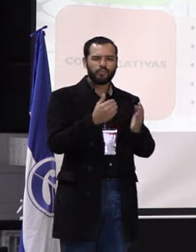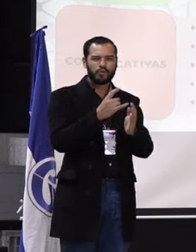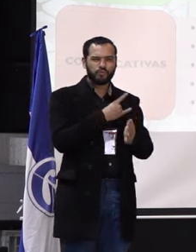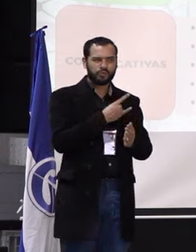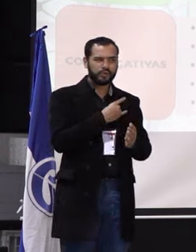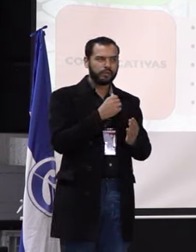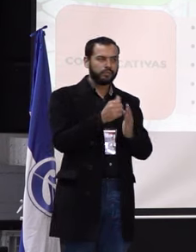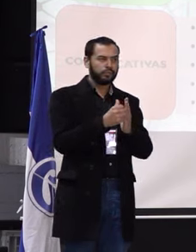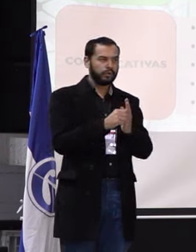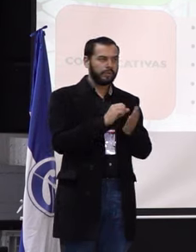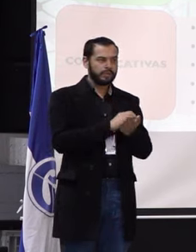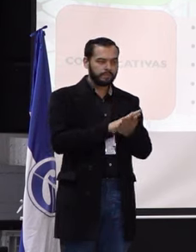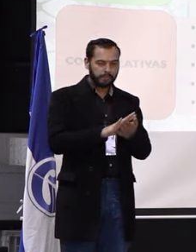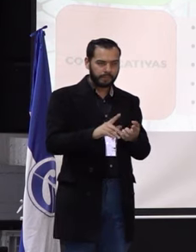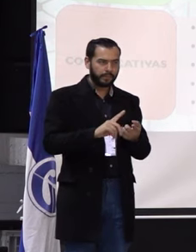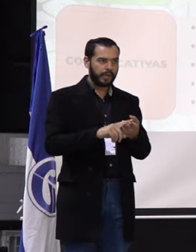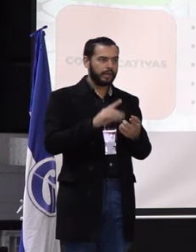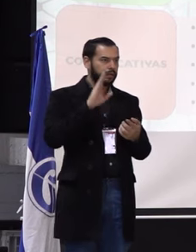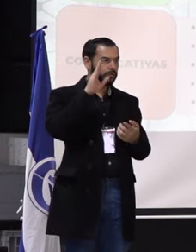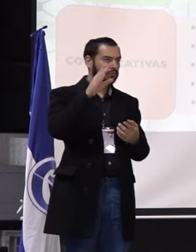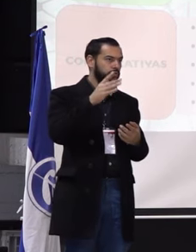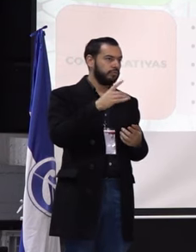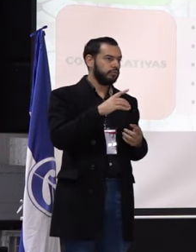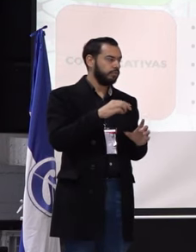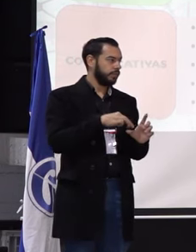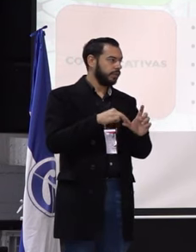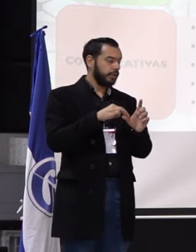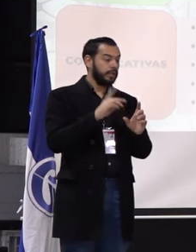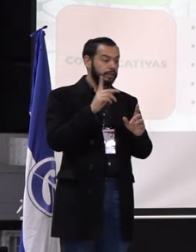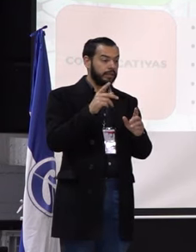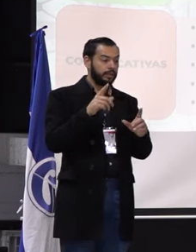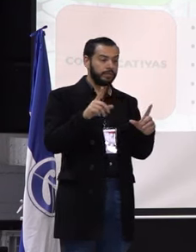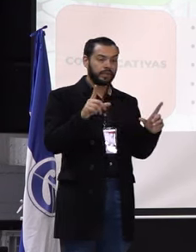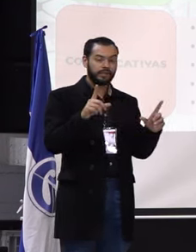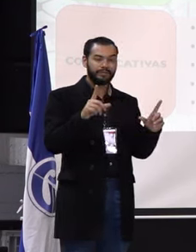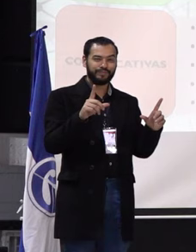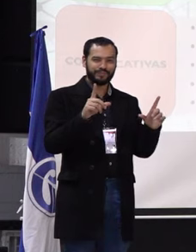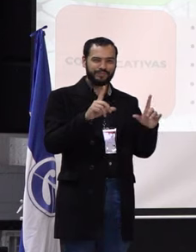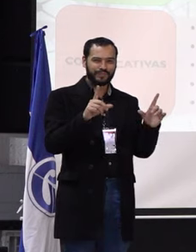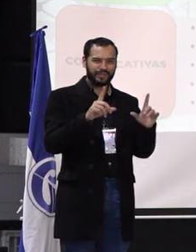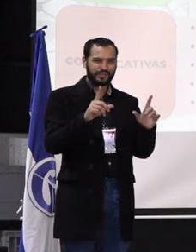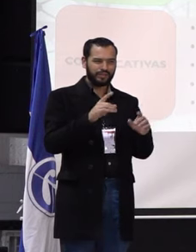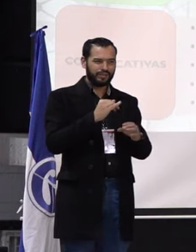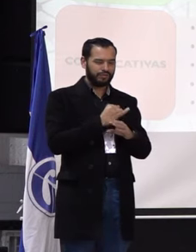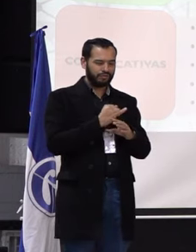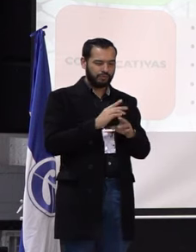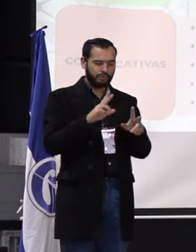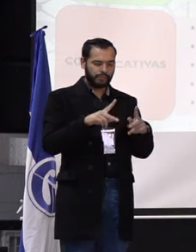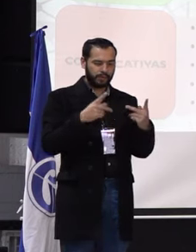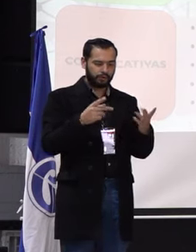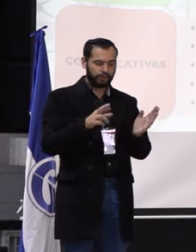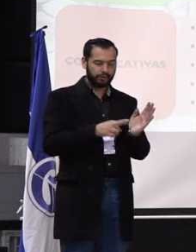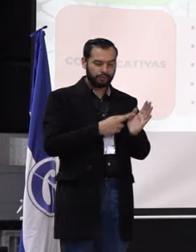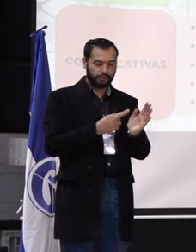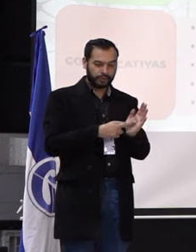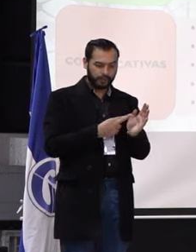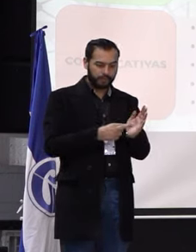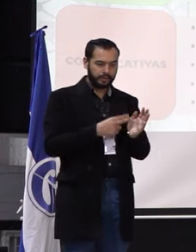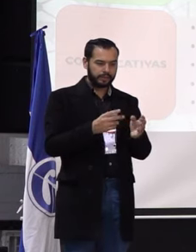estudios. Participar también en los medios de comunicación institucional, como periódicos, revistas,